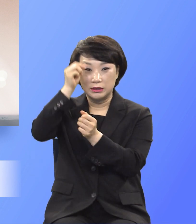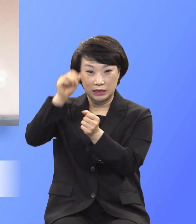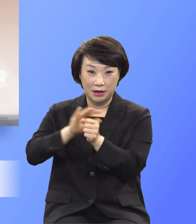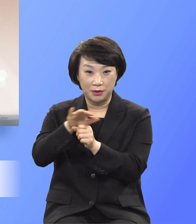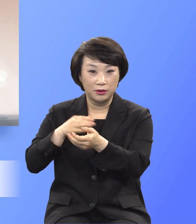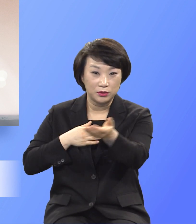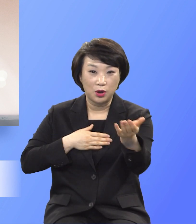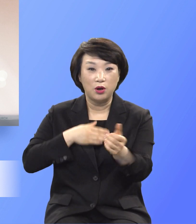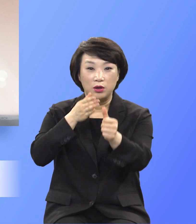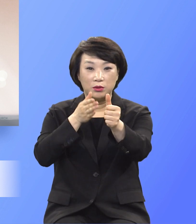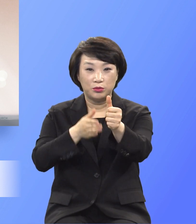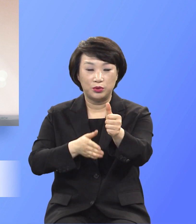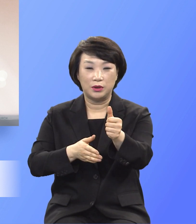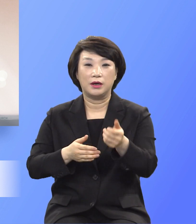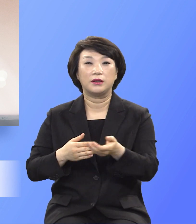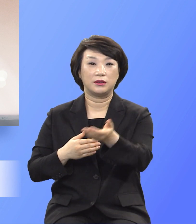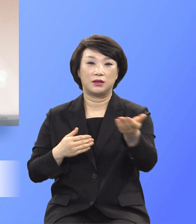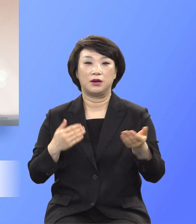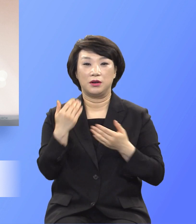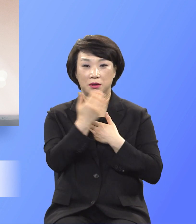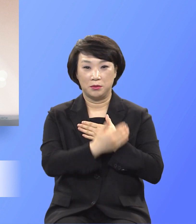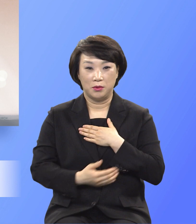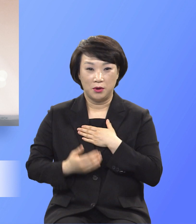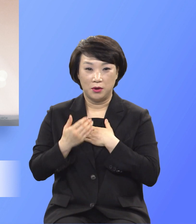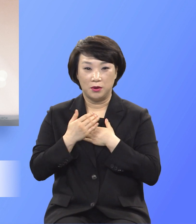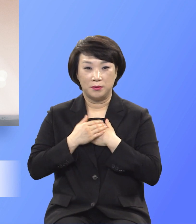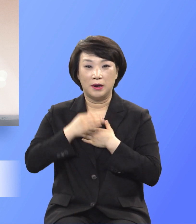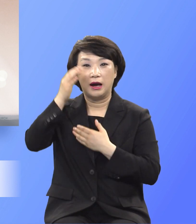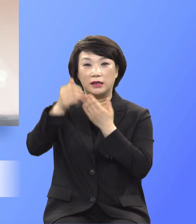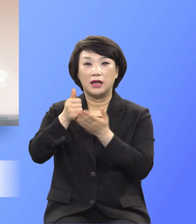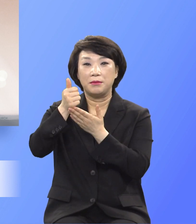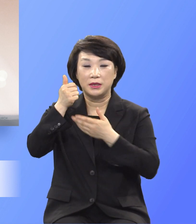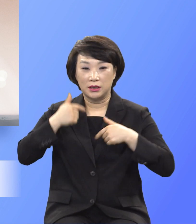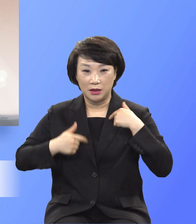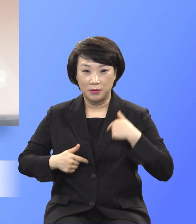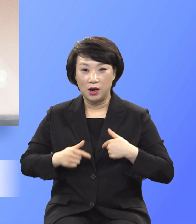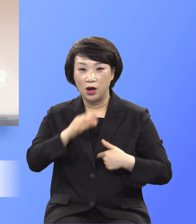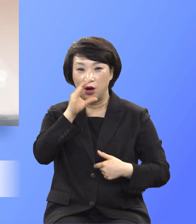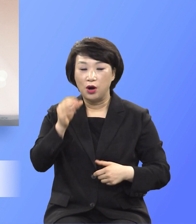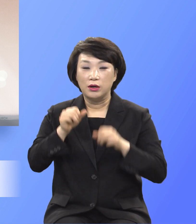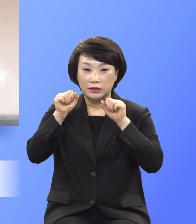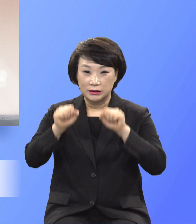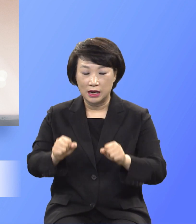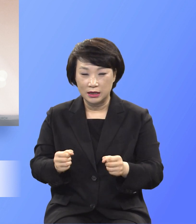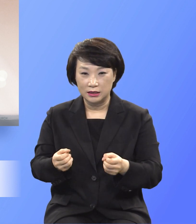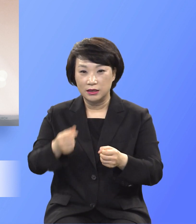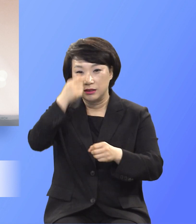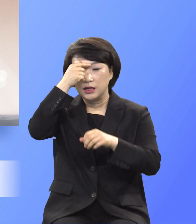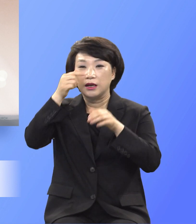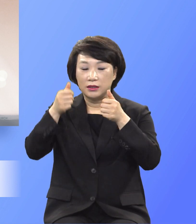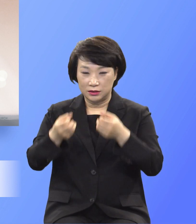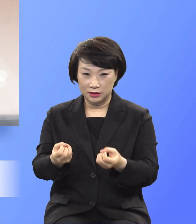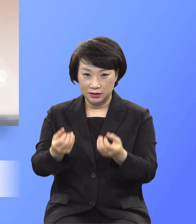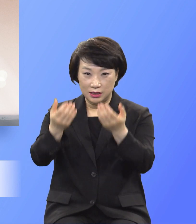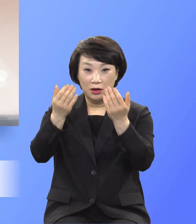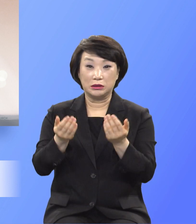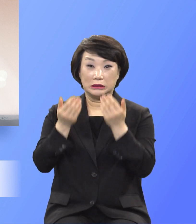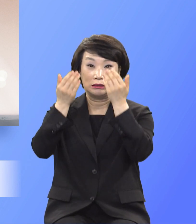자비하심으로 너희를 권하노니 너희 몸을 하나님이 기뻐하시는 거룩한 산 제사로 드리라